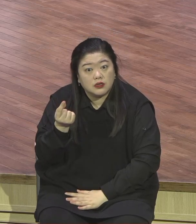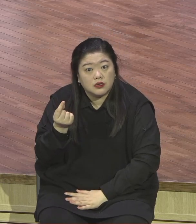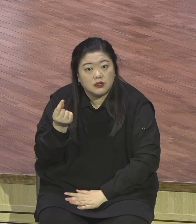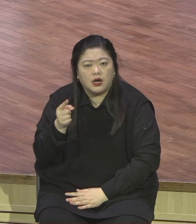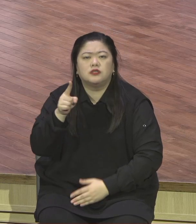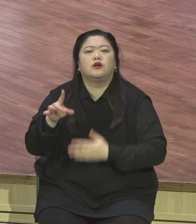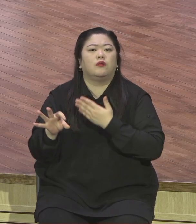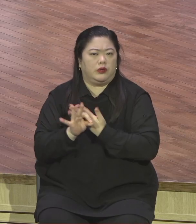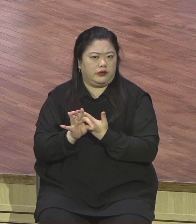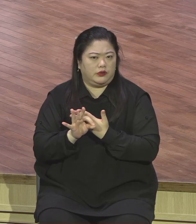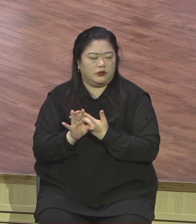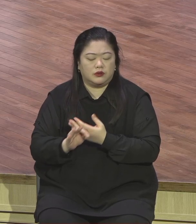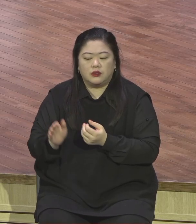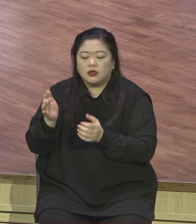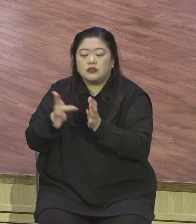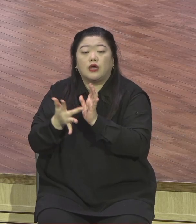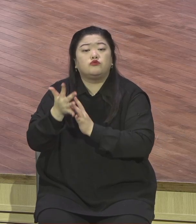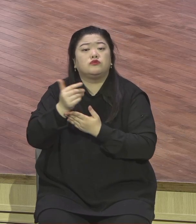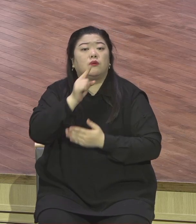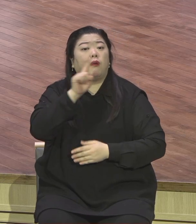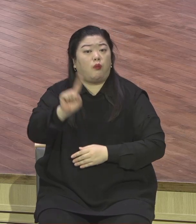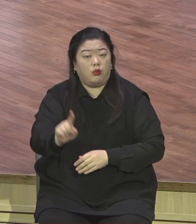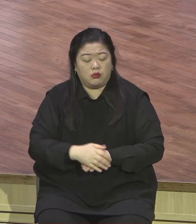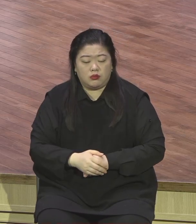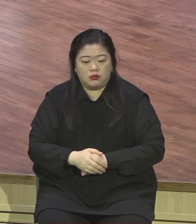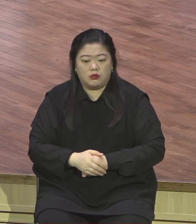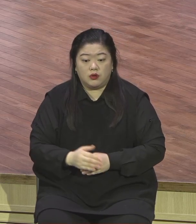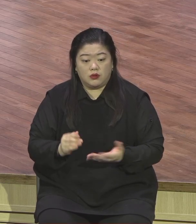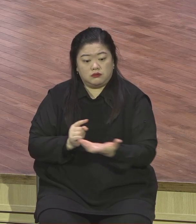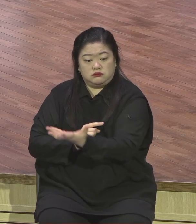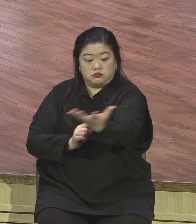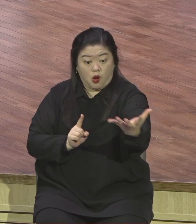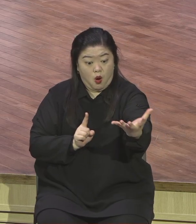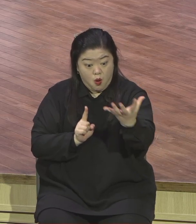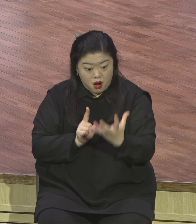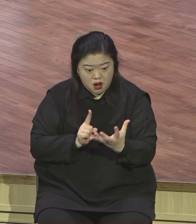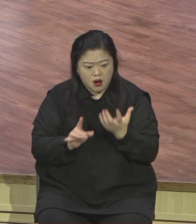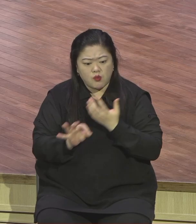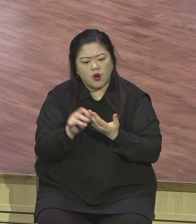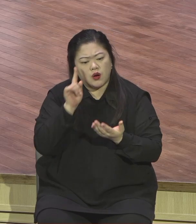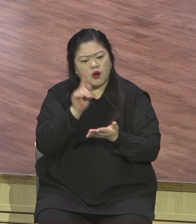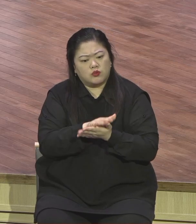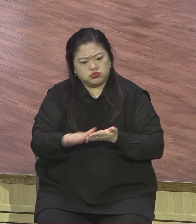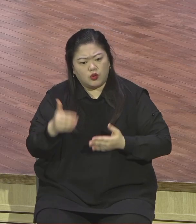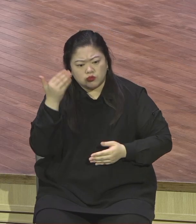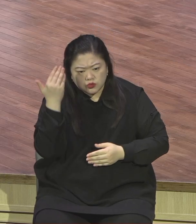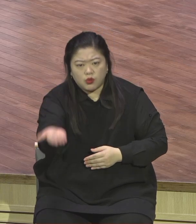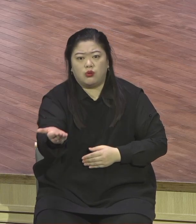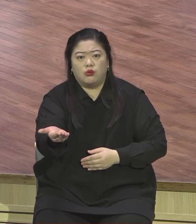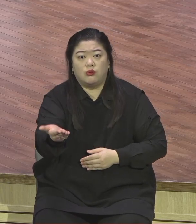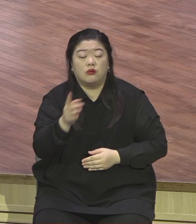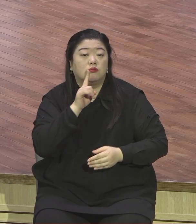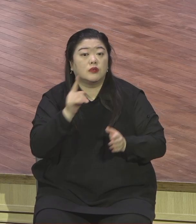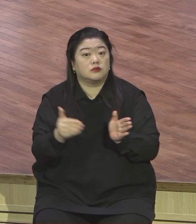그러죠? 쉬게 하리라 내가 너를 쉬게 하리라 내 멍해는 쉽고 내 짐은